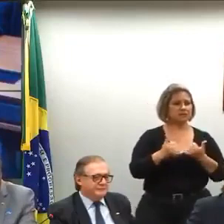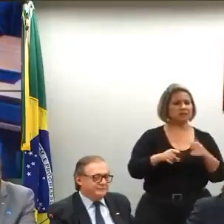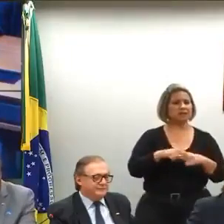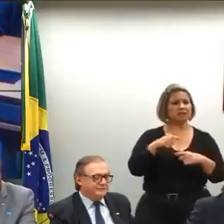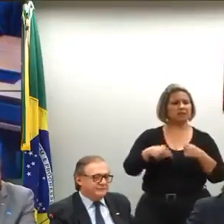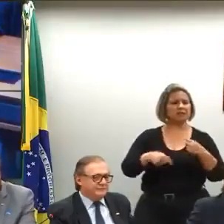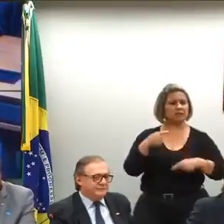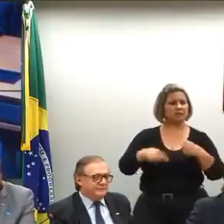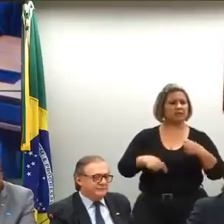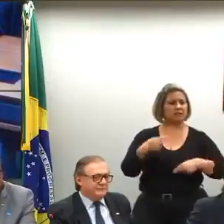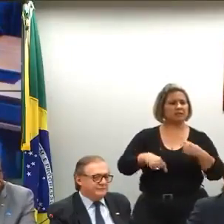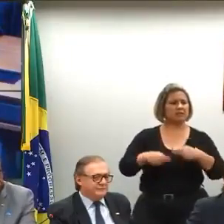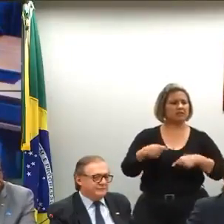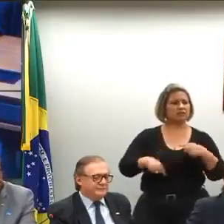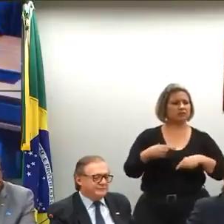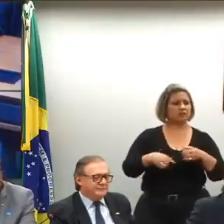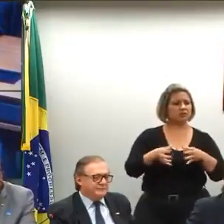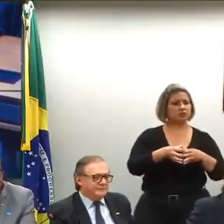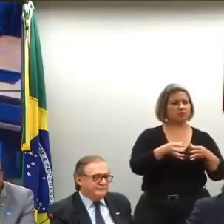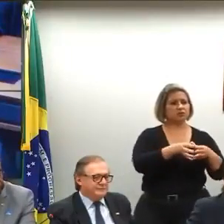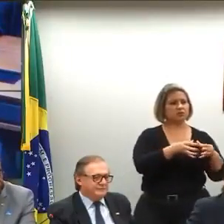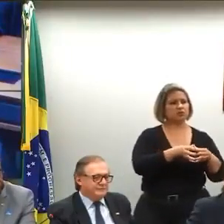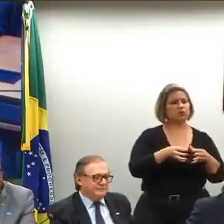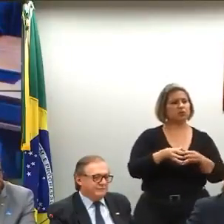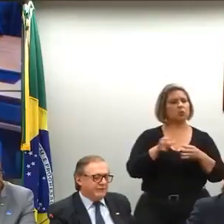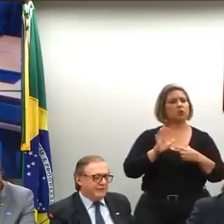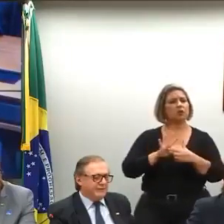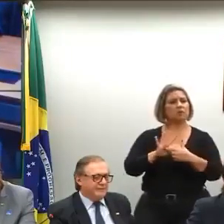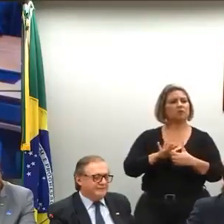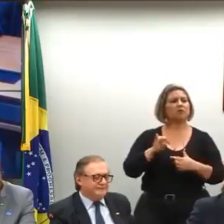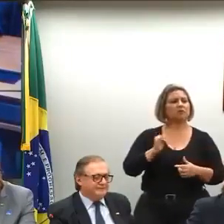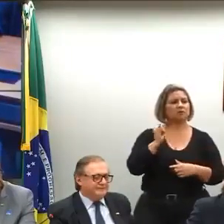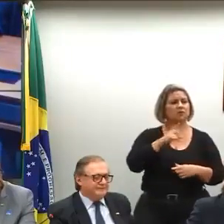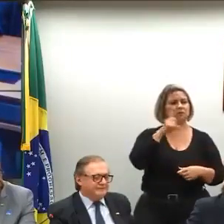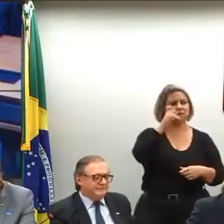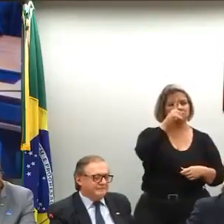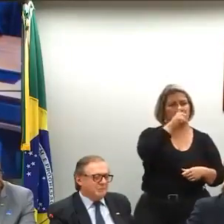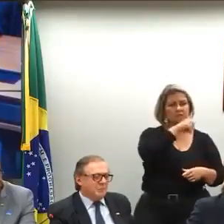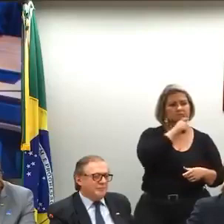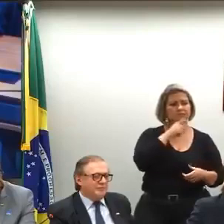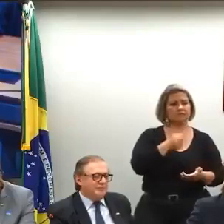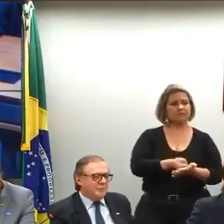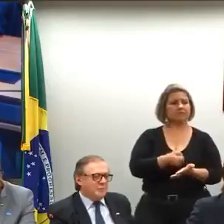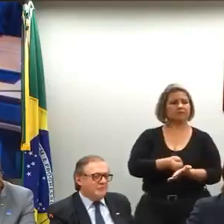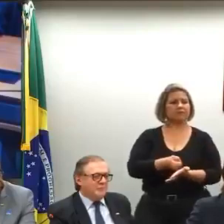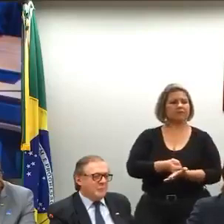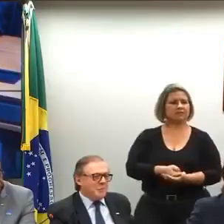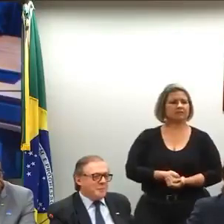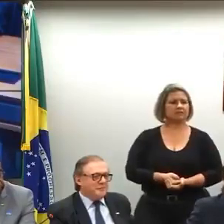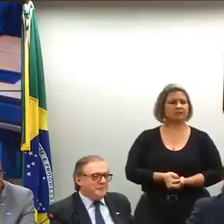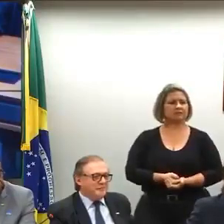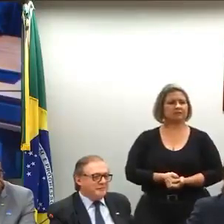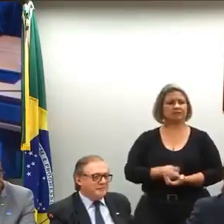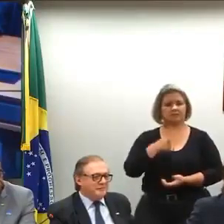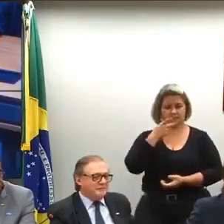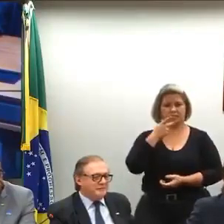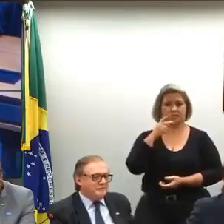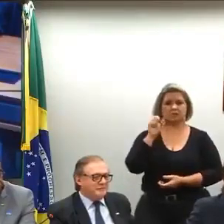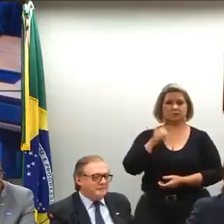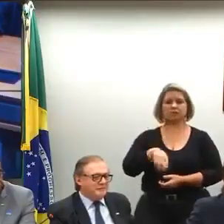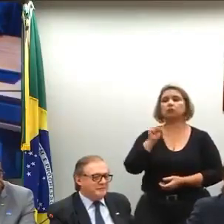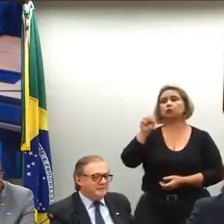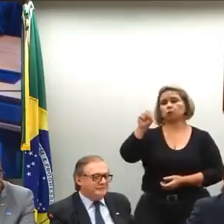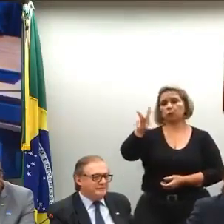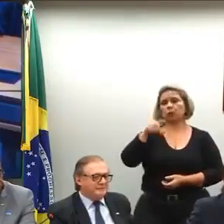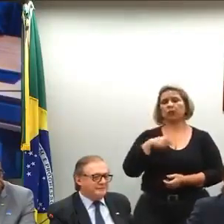discussão ideológica, quando a gente não fala do que importa, porque é difícil de implementar, a gente está dizendo que sim, é ok